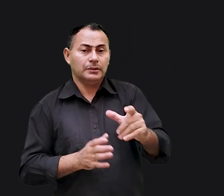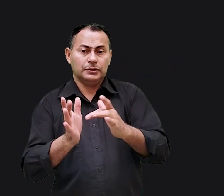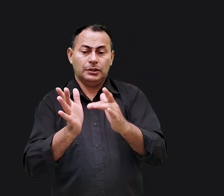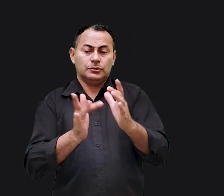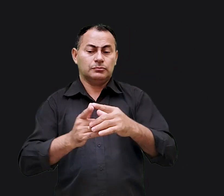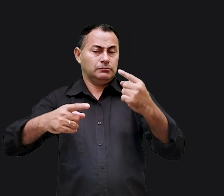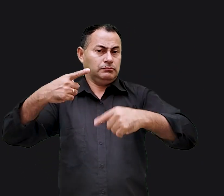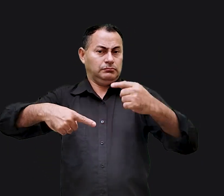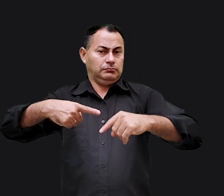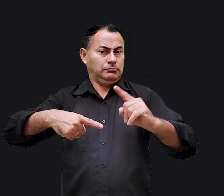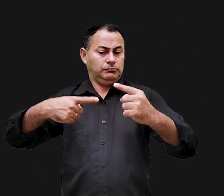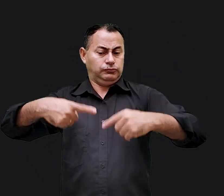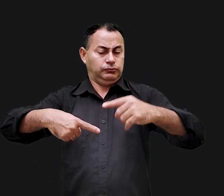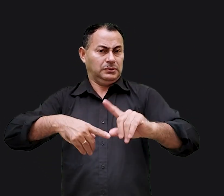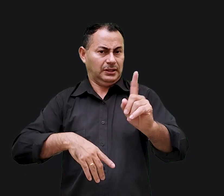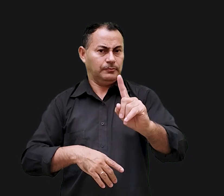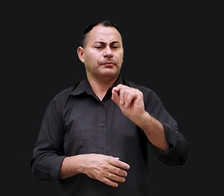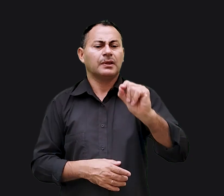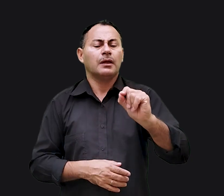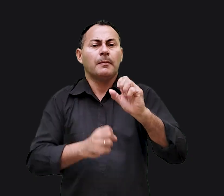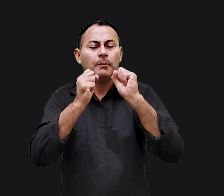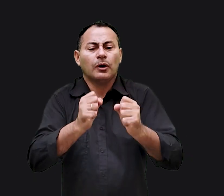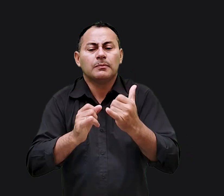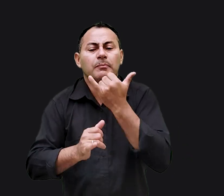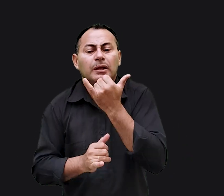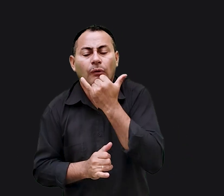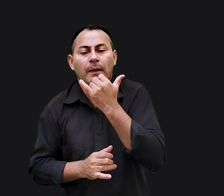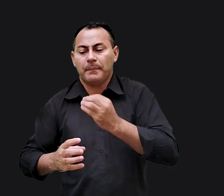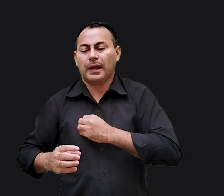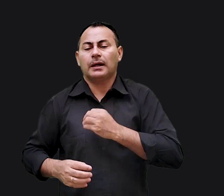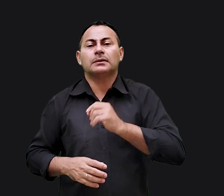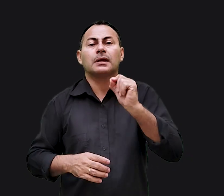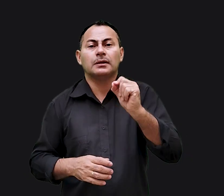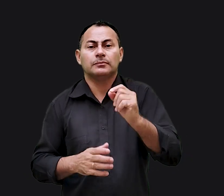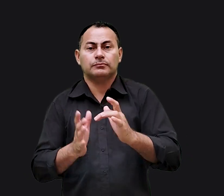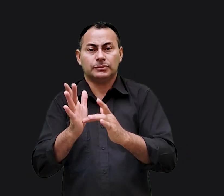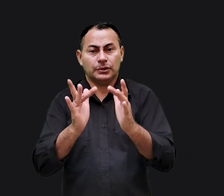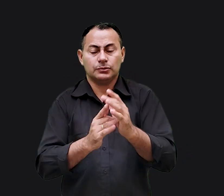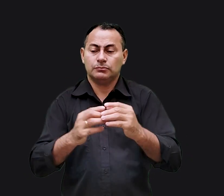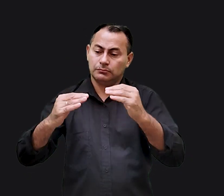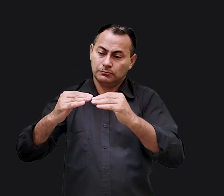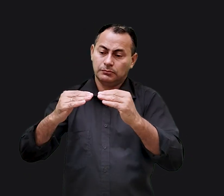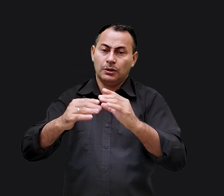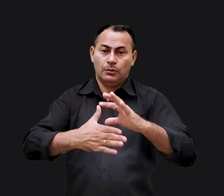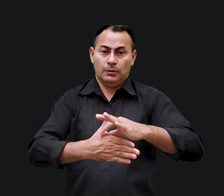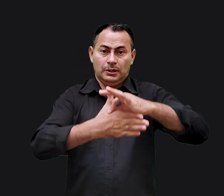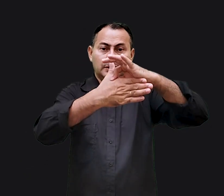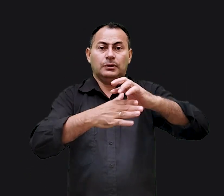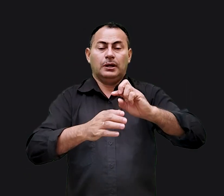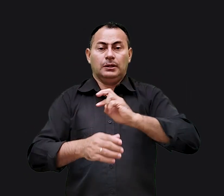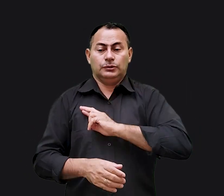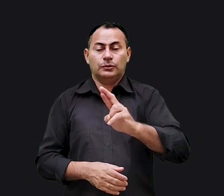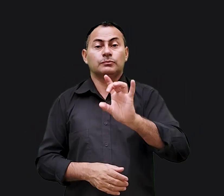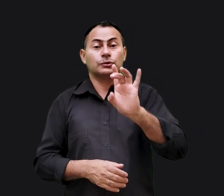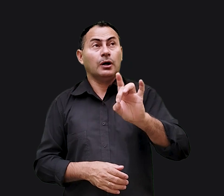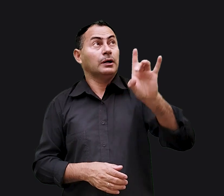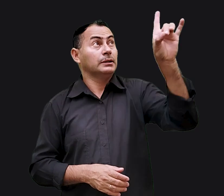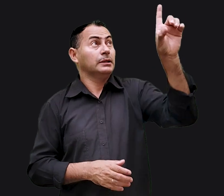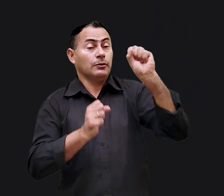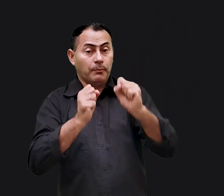Jesus não discutiu isso. Quem é que pode perdoar pecados? Jesus concordou com os líderes religiosos que só